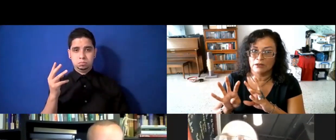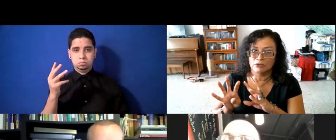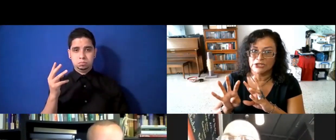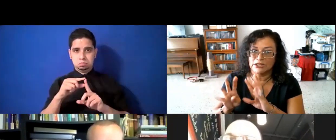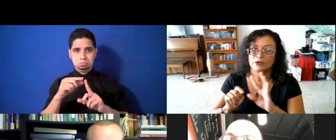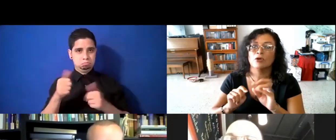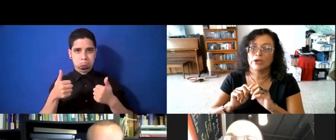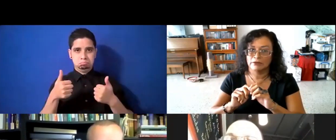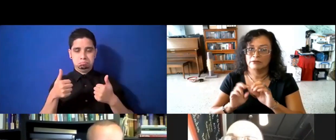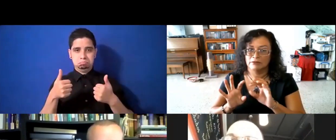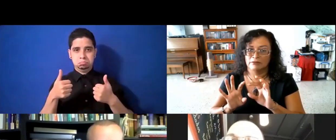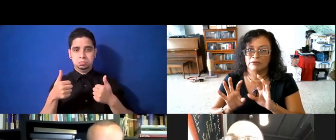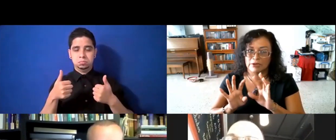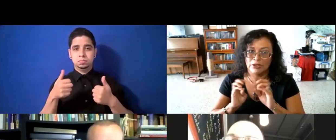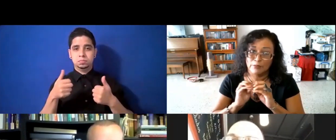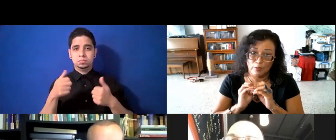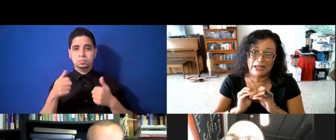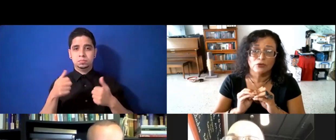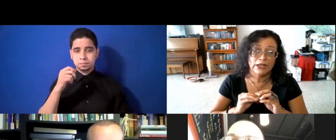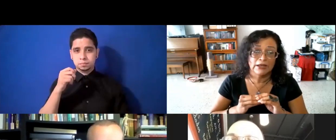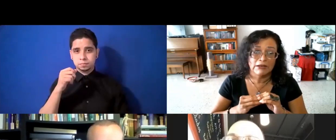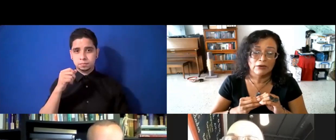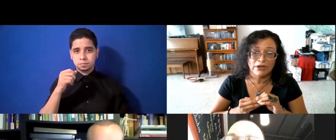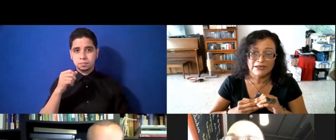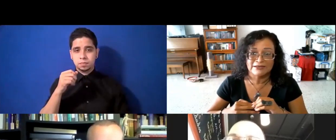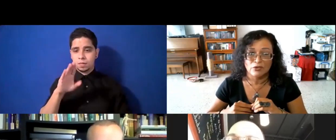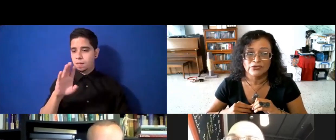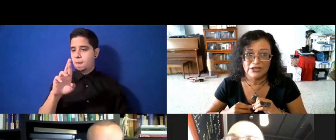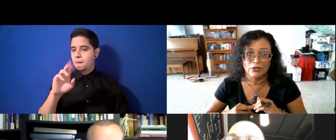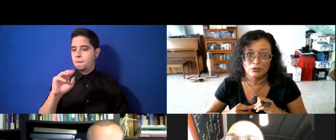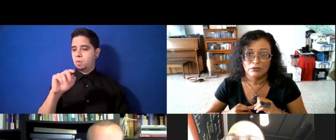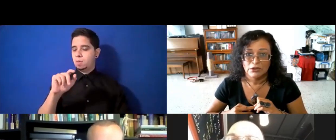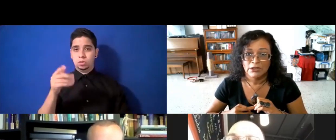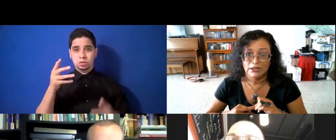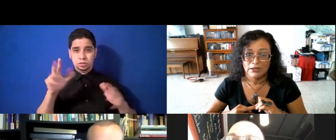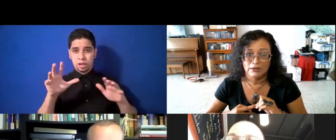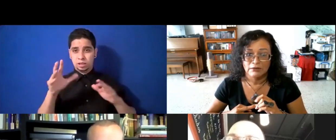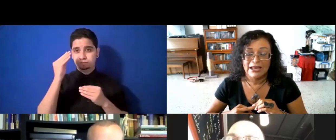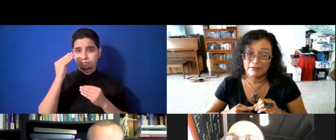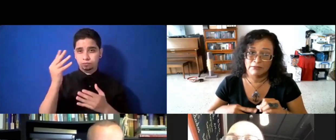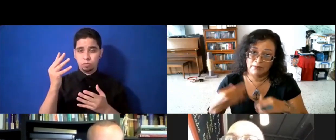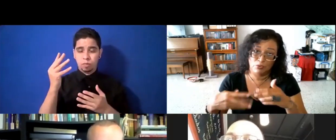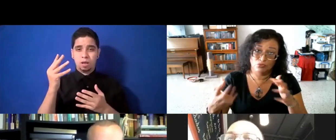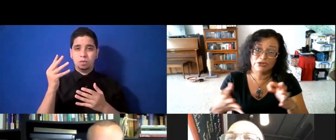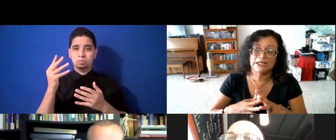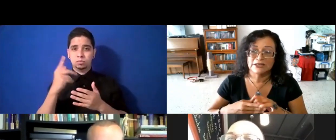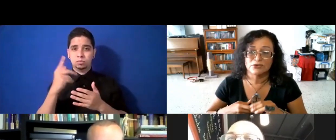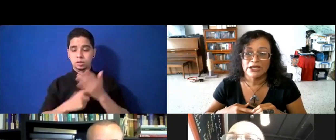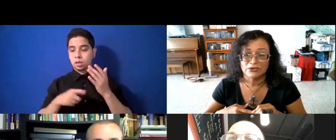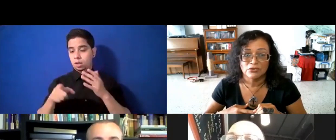cosita? No, ok, desde lo del bromato, que es algo que ya se ha considerado, que produce cáncer, o sea, que eso